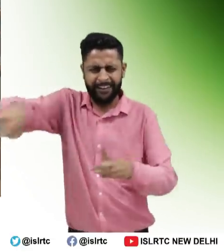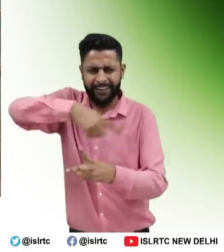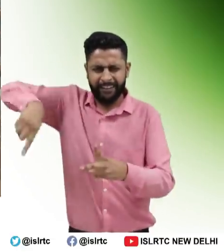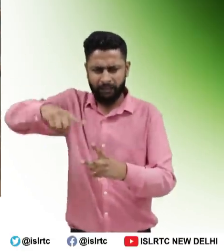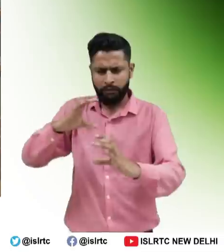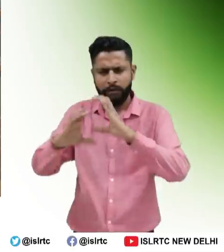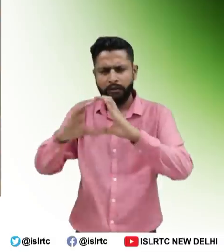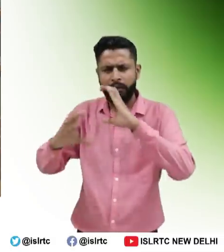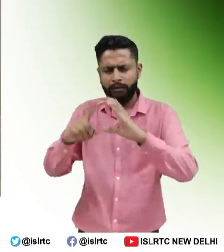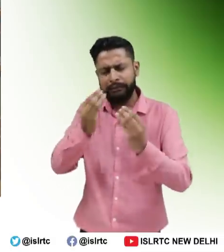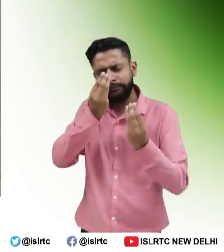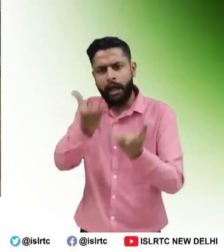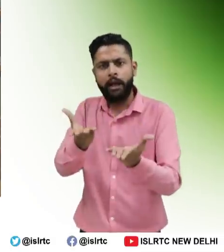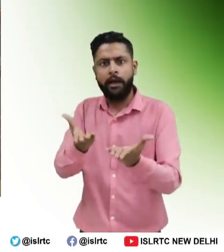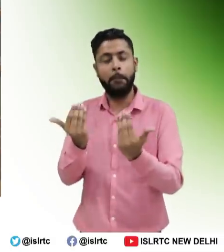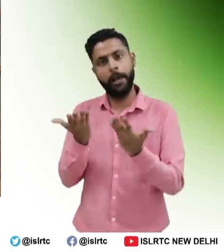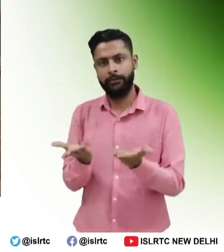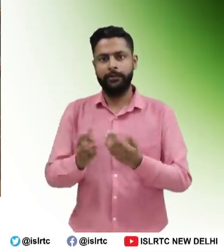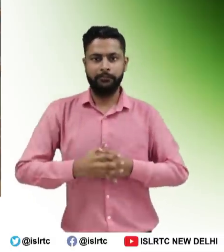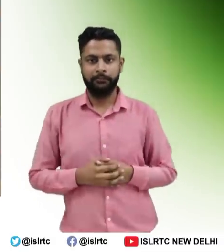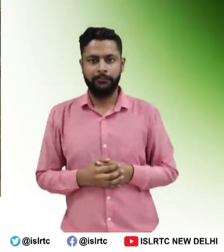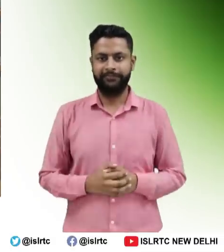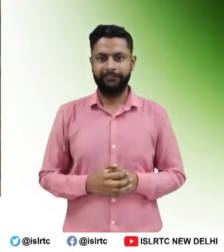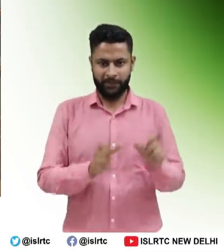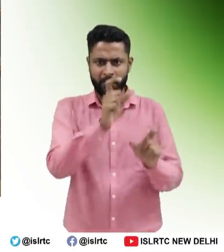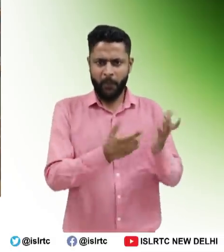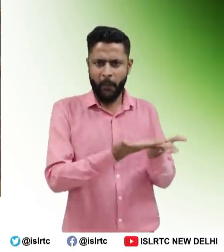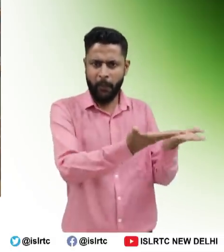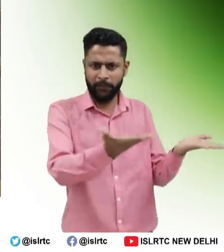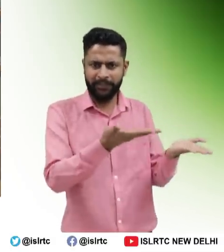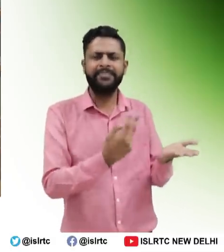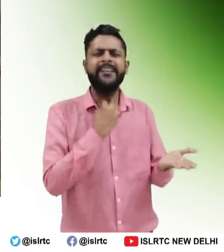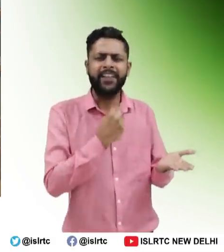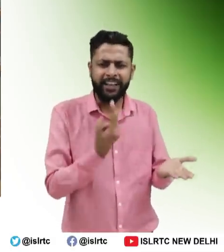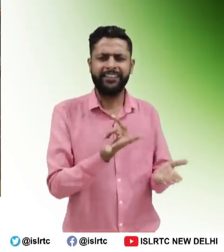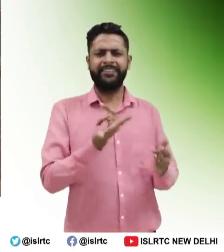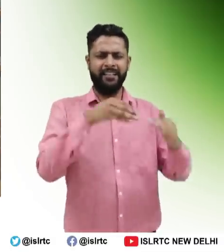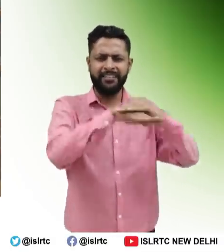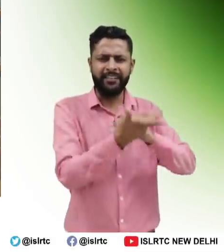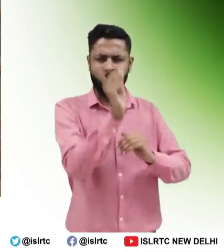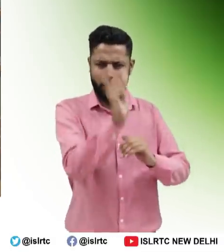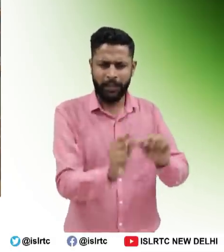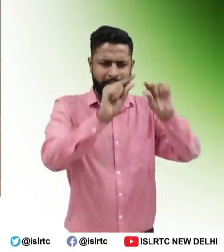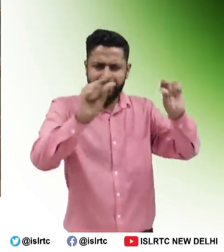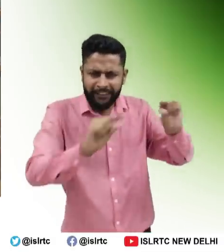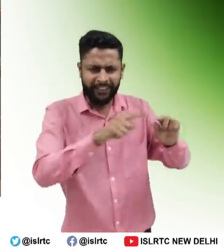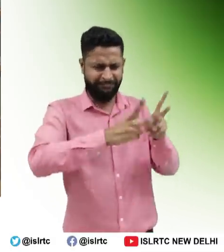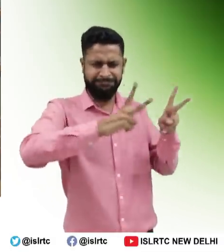जोडने में सफल होती है संजुक द्रास्ट द्वारा संप्रुण बिश्य में सांकेतिक भासा में